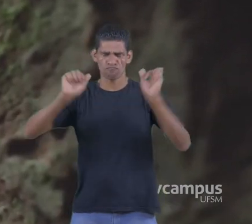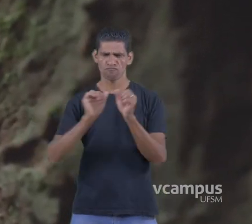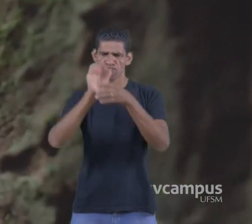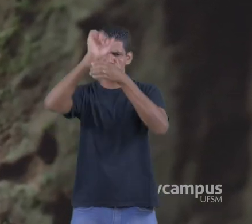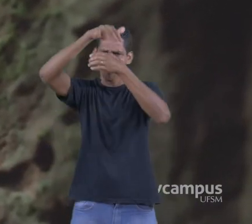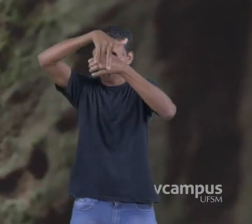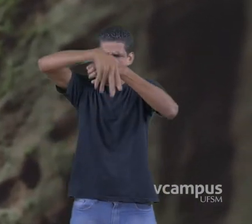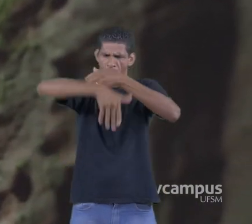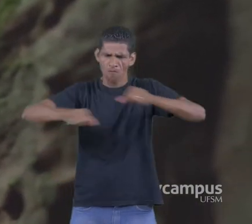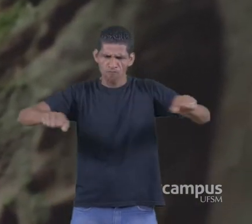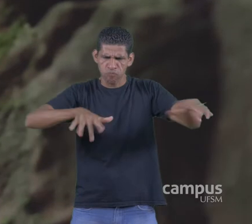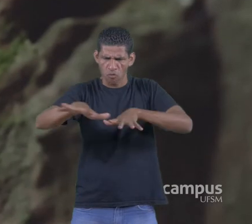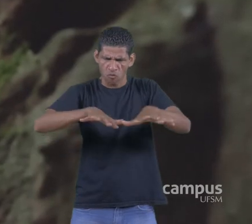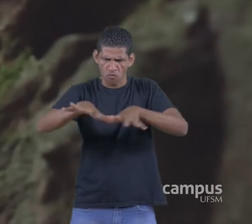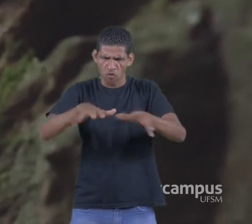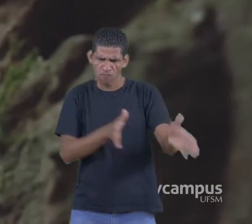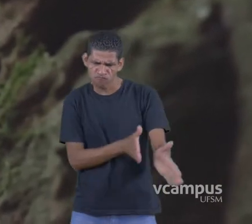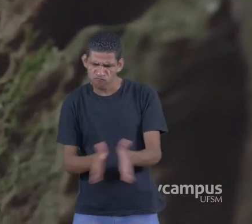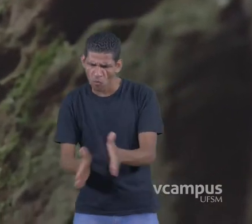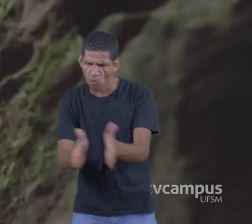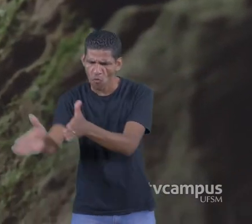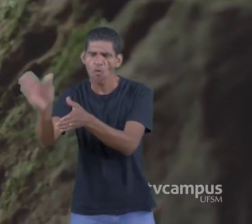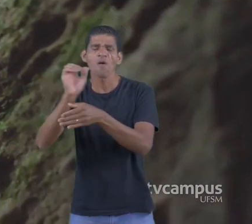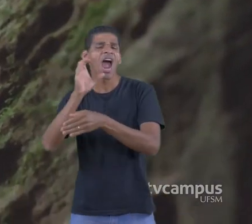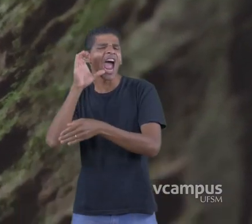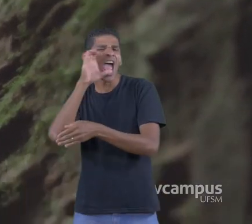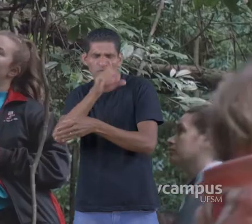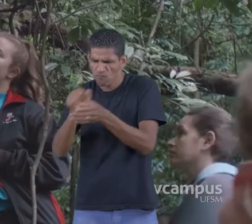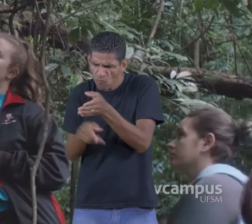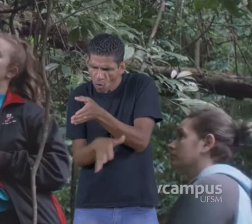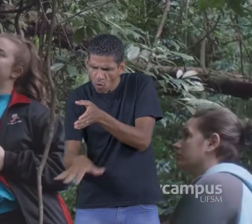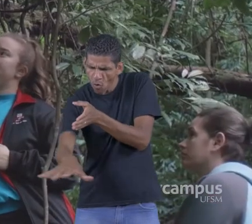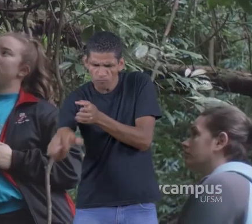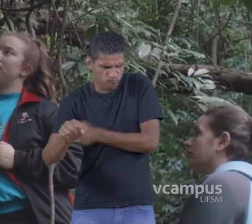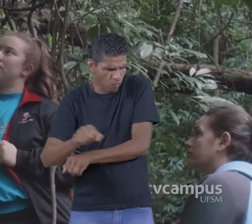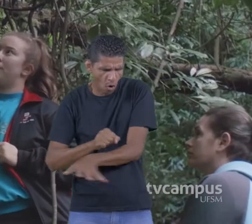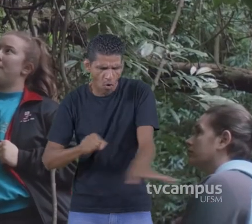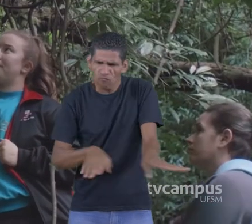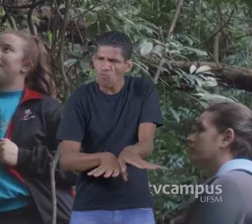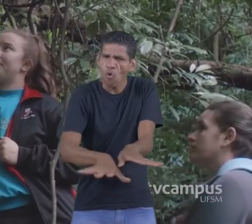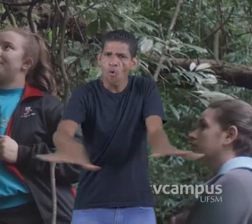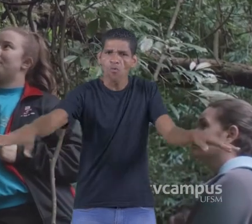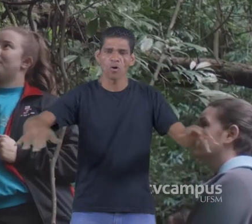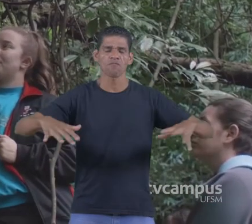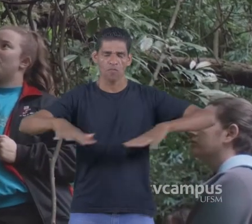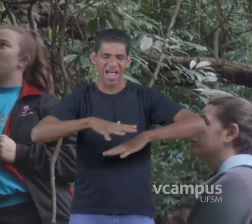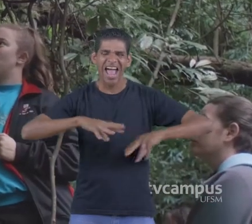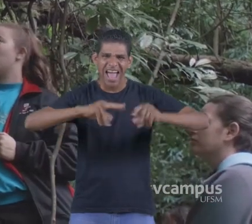extravasamento De lava E grandes Corridas de lava Que passam a recobrir